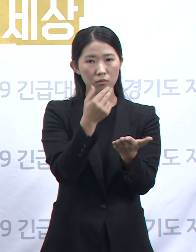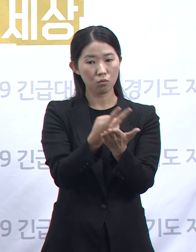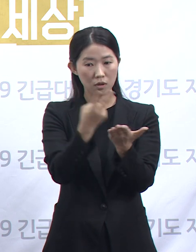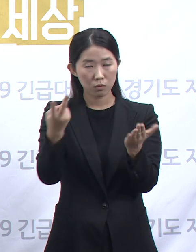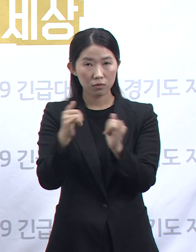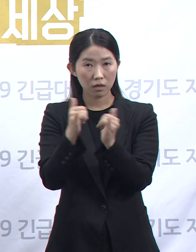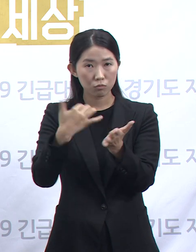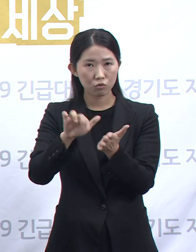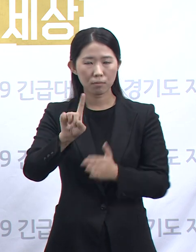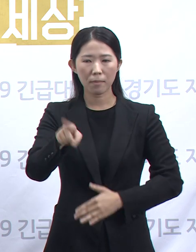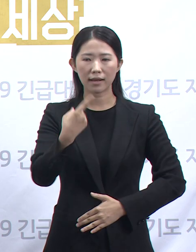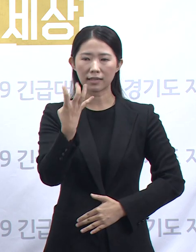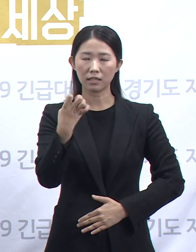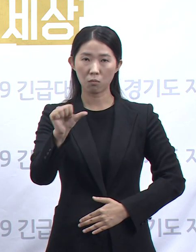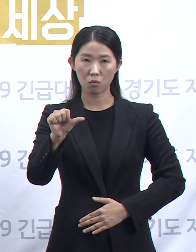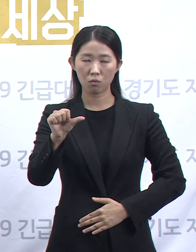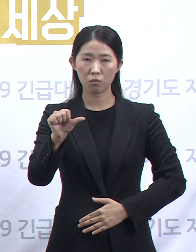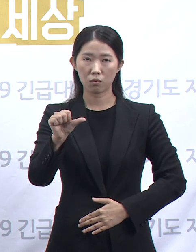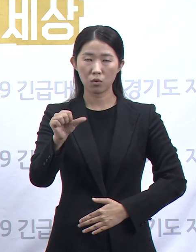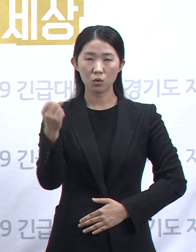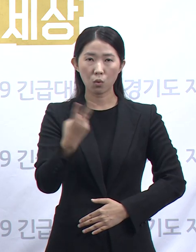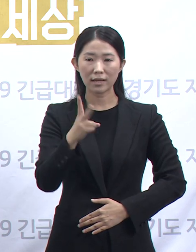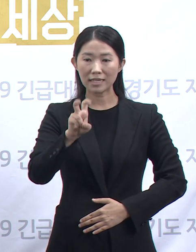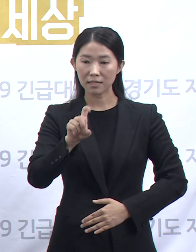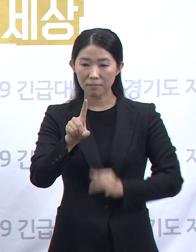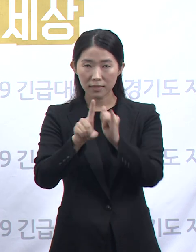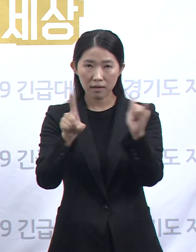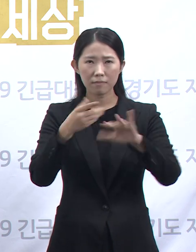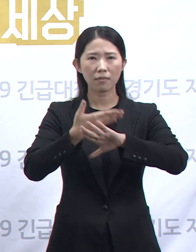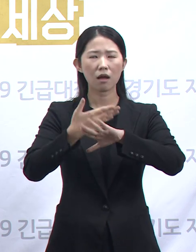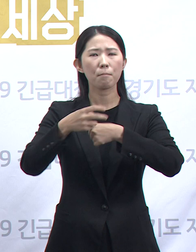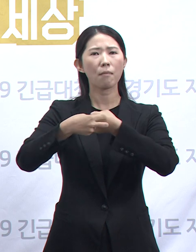퇴소하였으며, 21명이 타 의료기관으로 전환되었습니다.